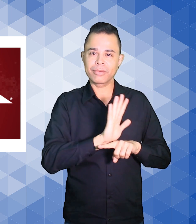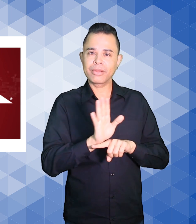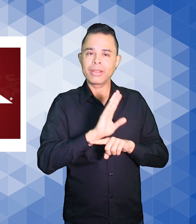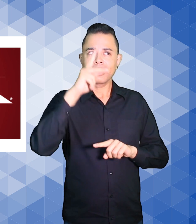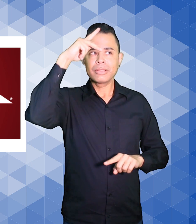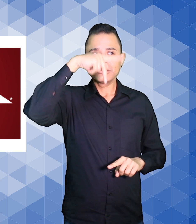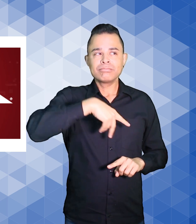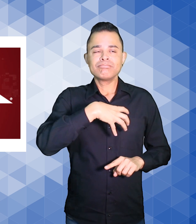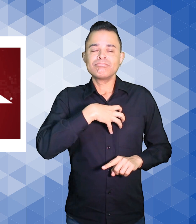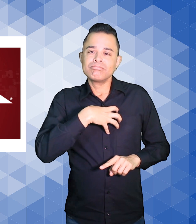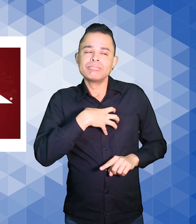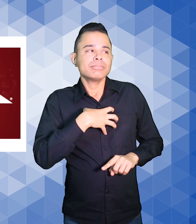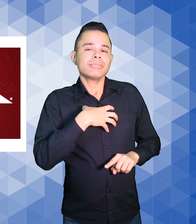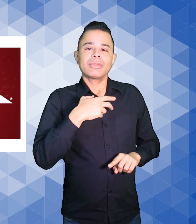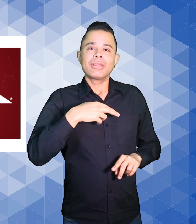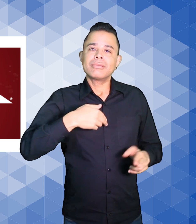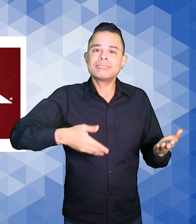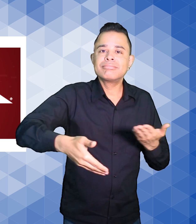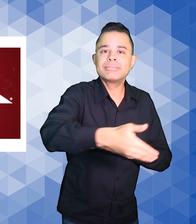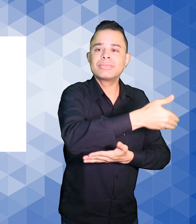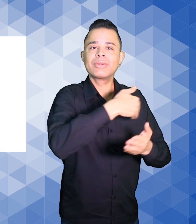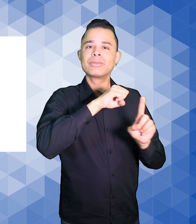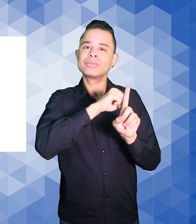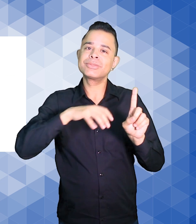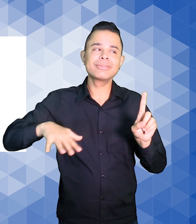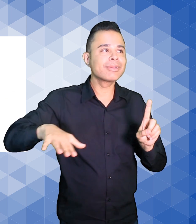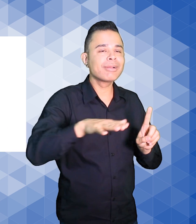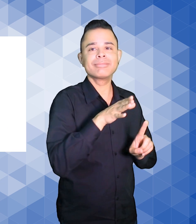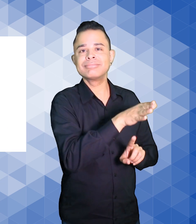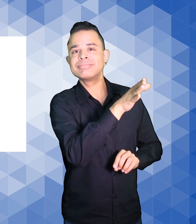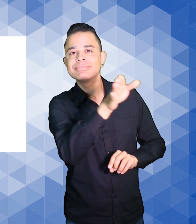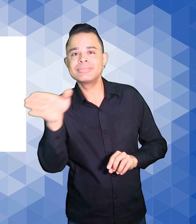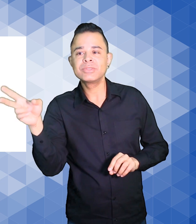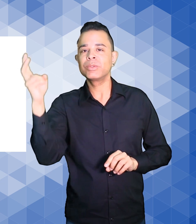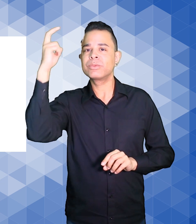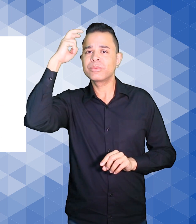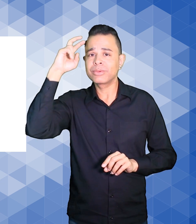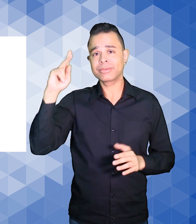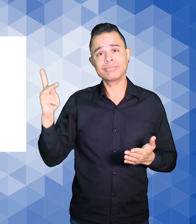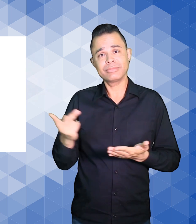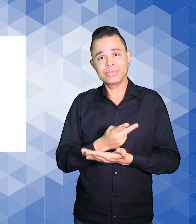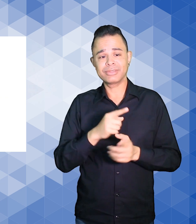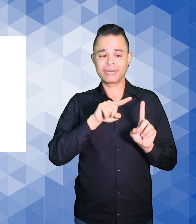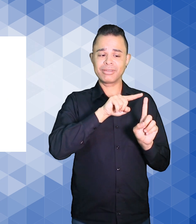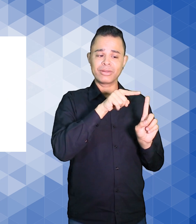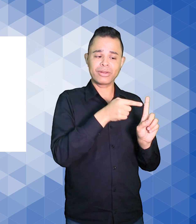era a reintegração à vida social e cultural durante os períodos de gravidez e pós-parto.